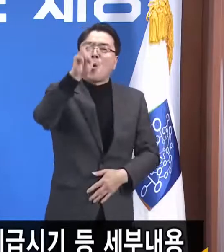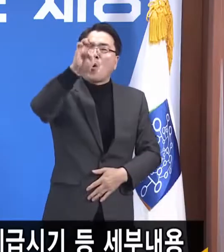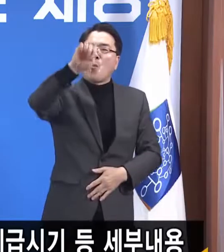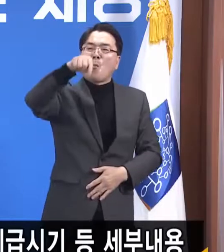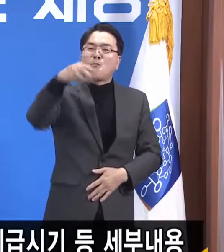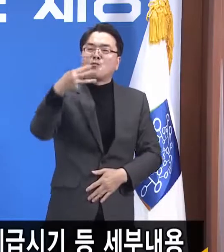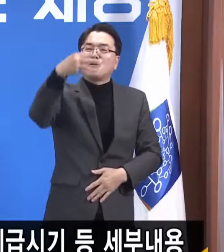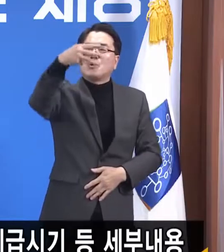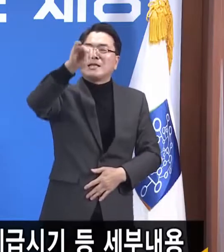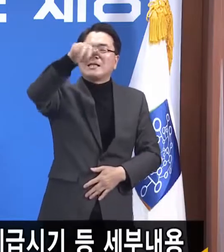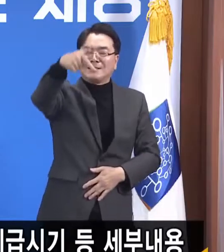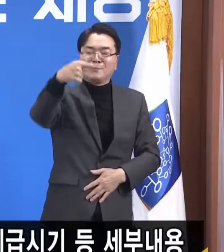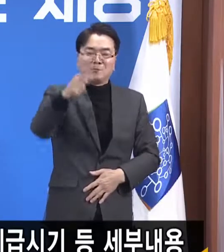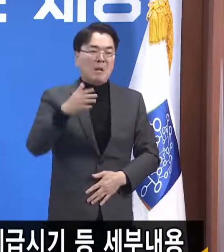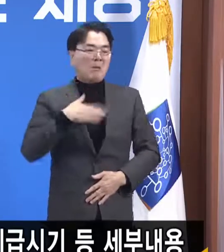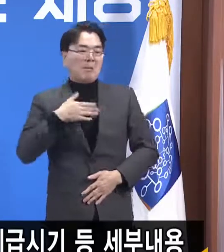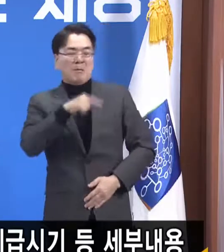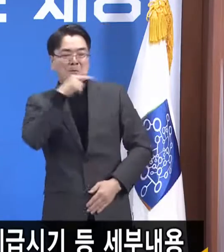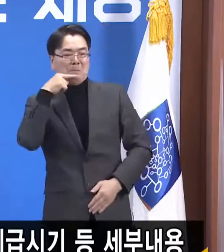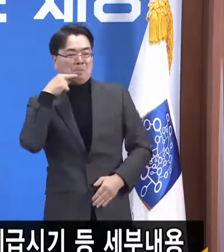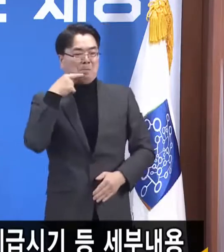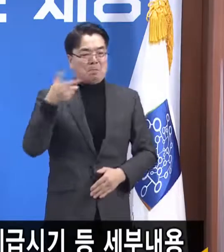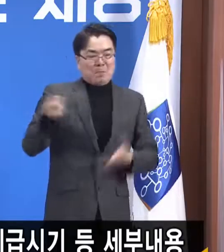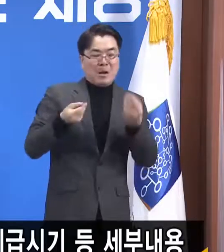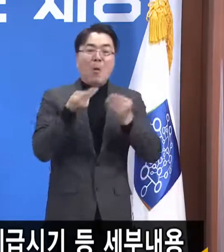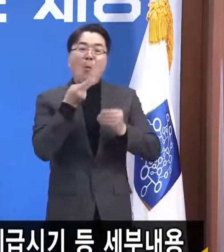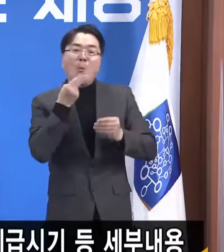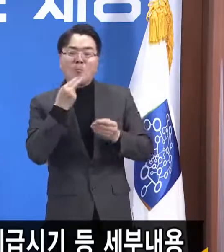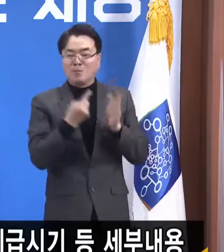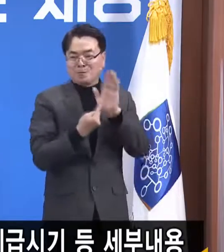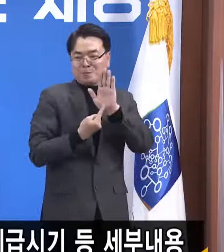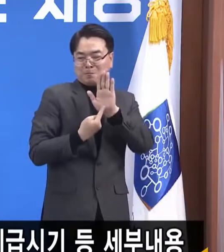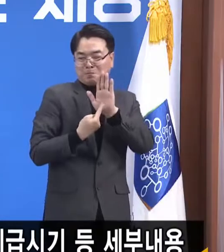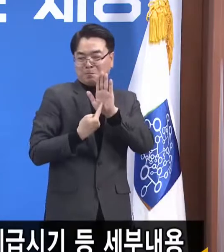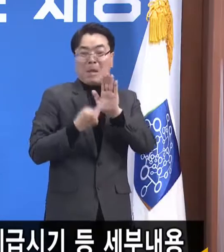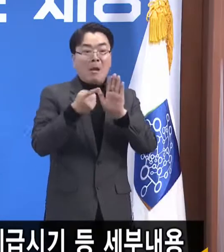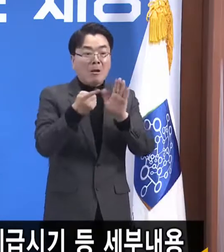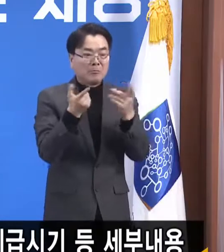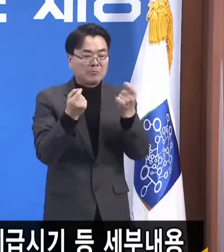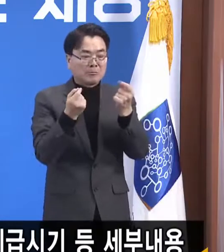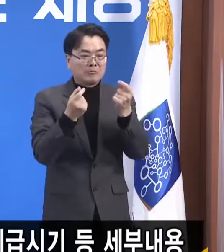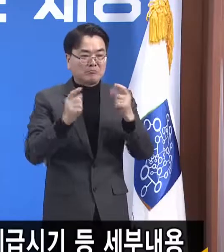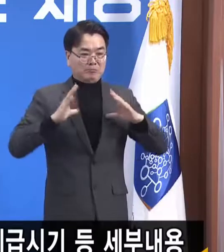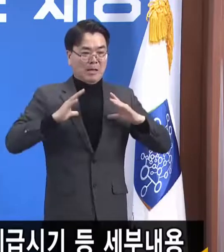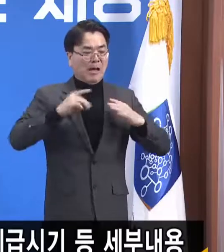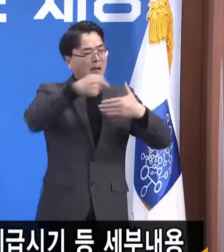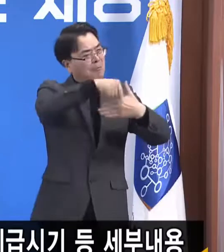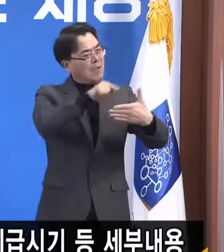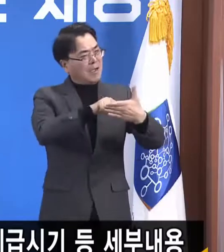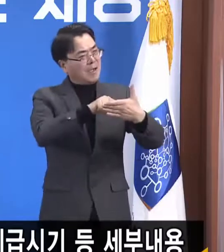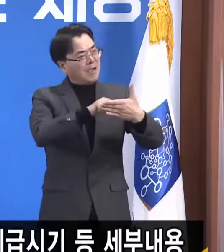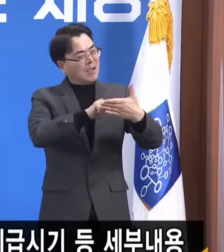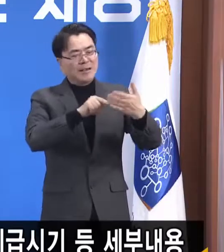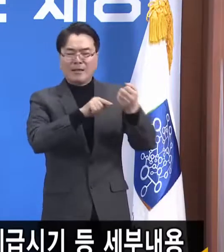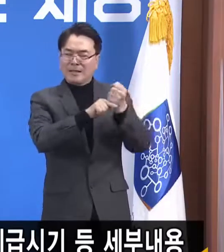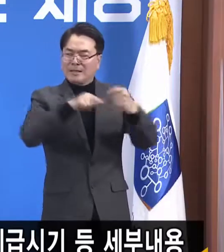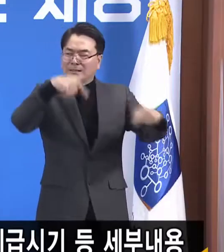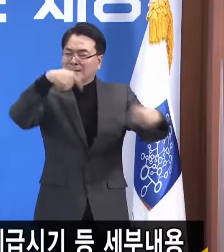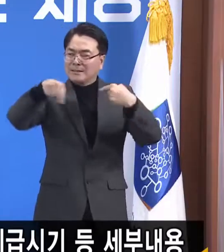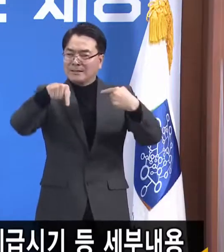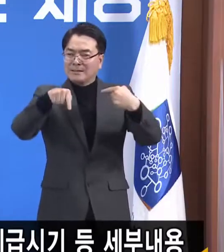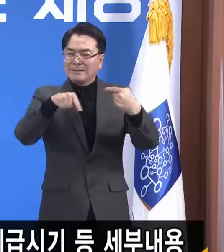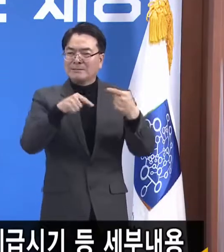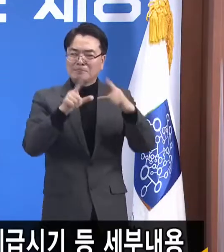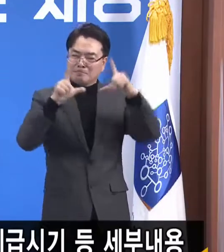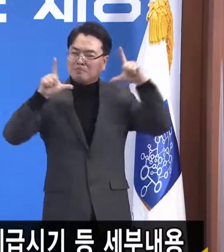없다는 것을 칭찬하는 빚이면 안 된다라고 하는 그런 국회들이 있기 때문에 정치적인 이유로 지방채 비율이